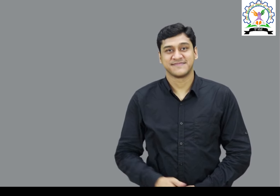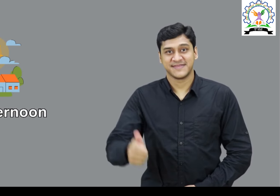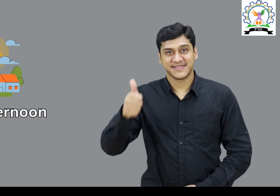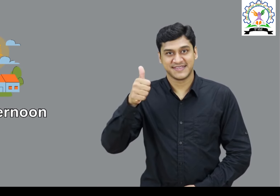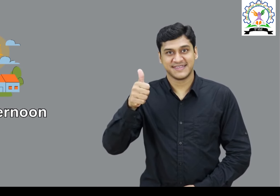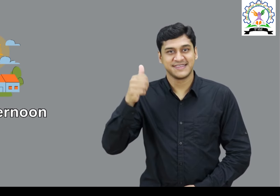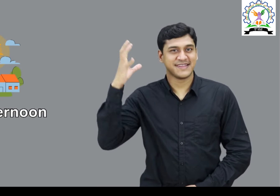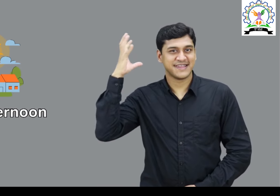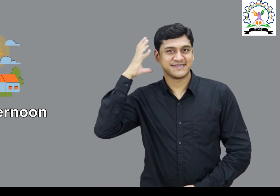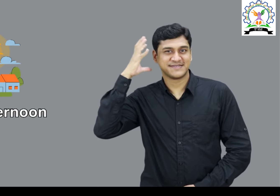गुड आफ्टुन